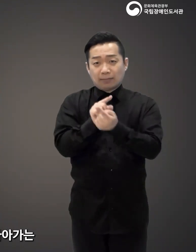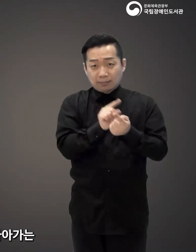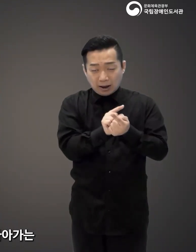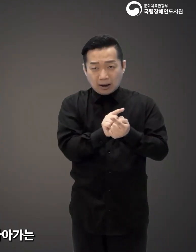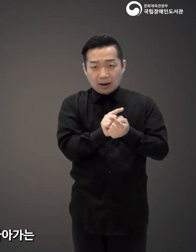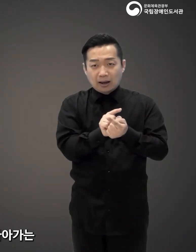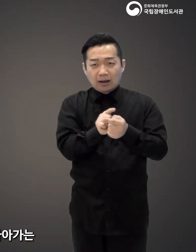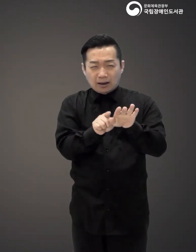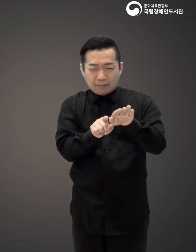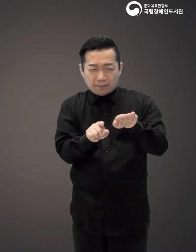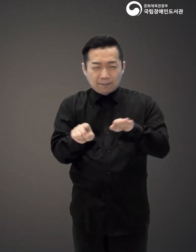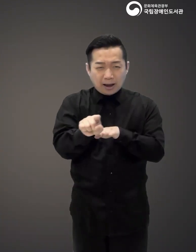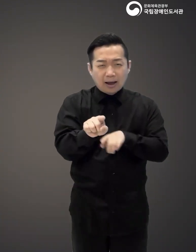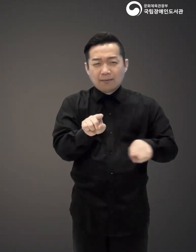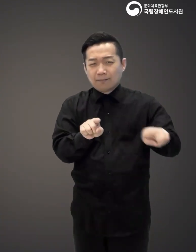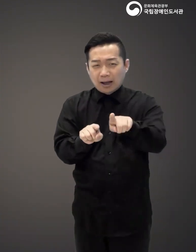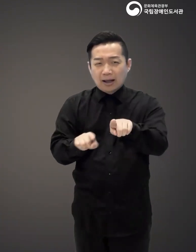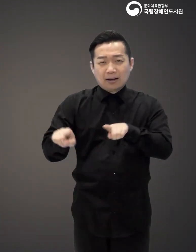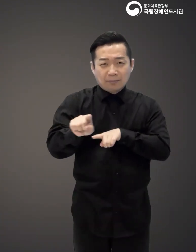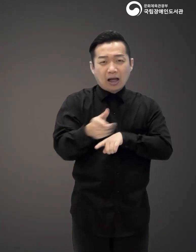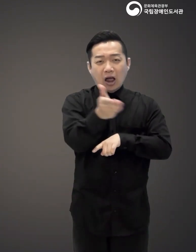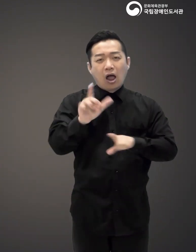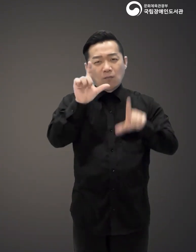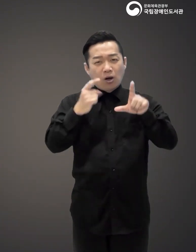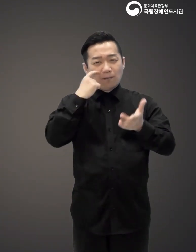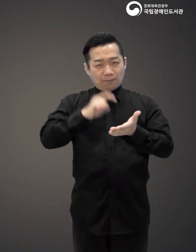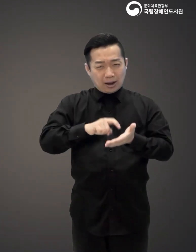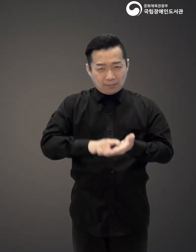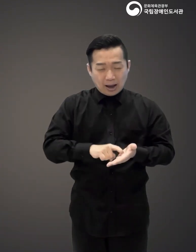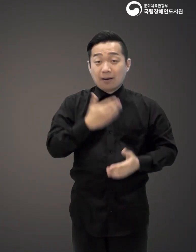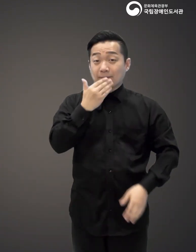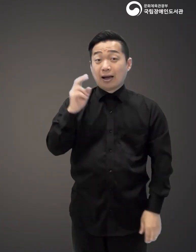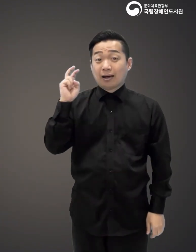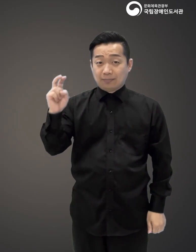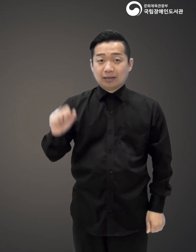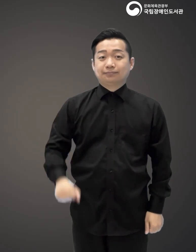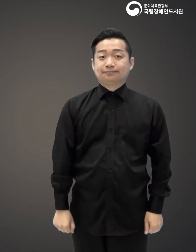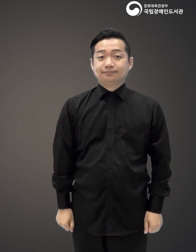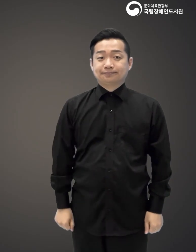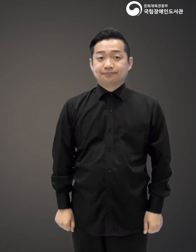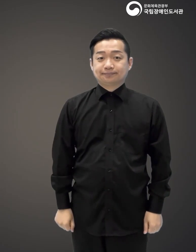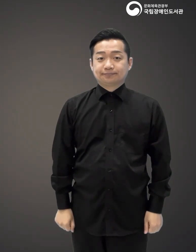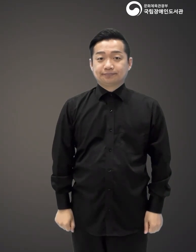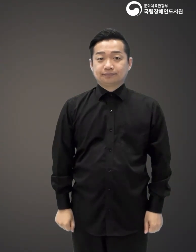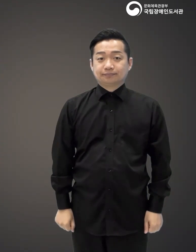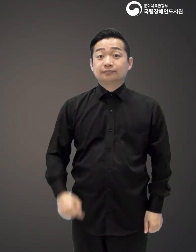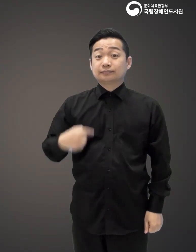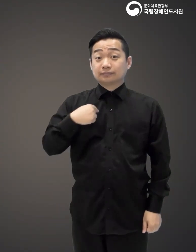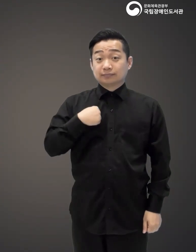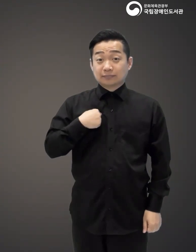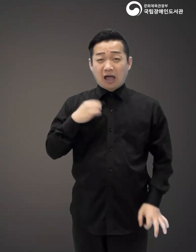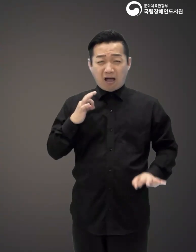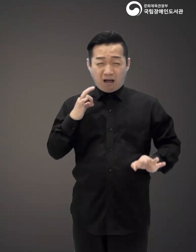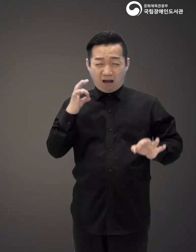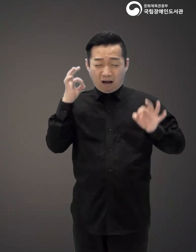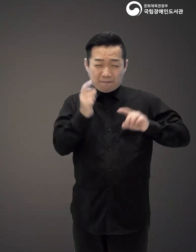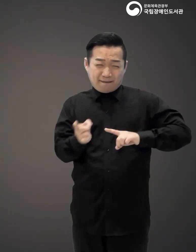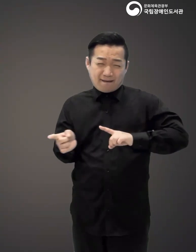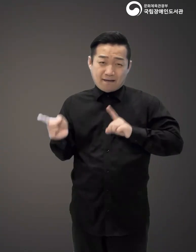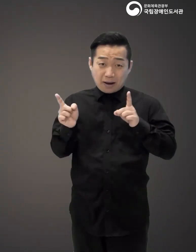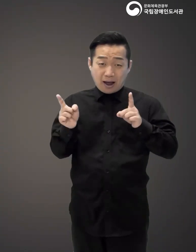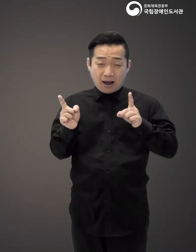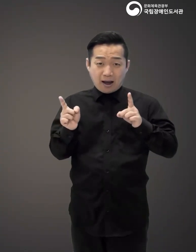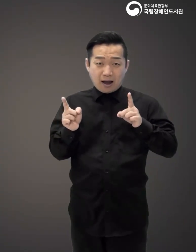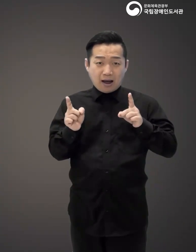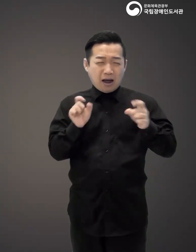마주하며 앞으로 나아가는 저마다의 모습을 발견할 수 있을지도 모르니까요. 스스로를 열심히 일으켜 세우며